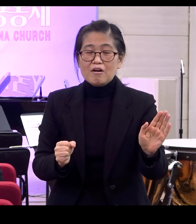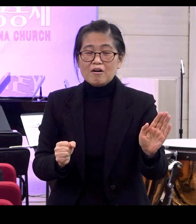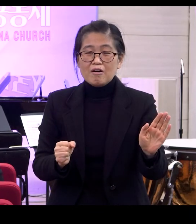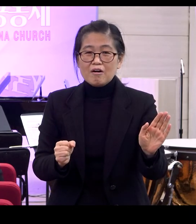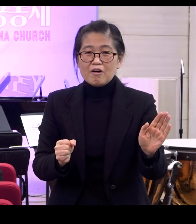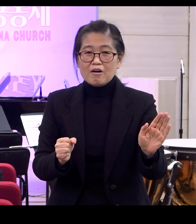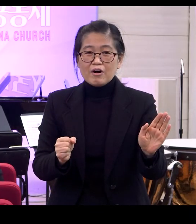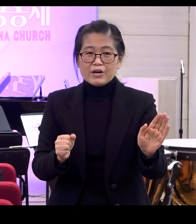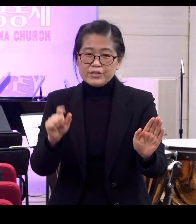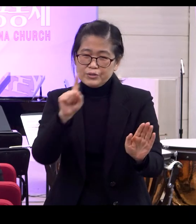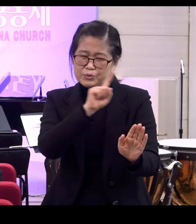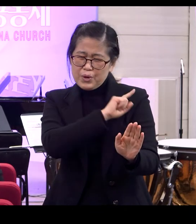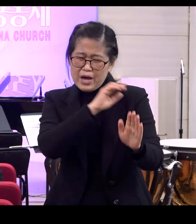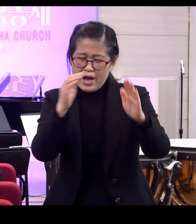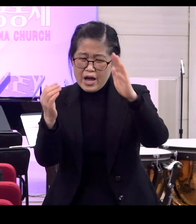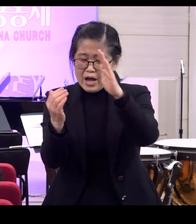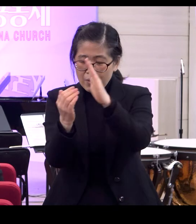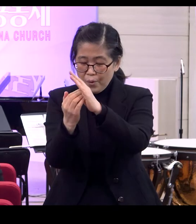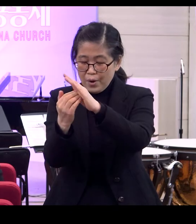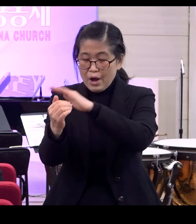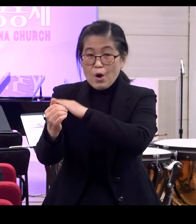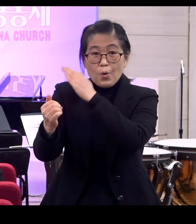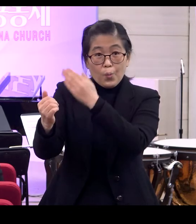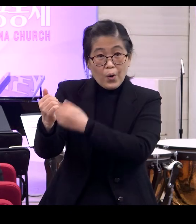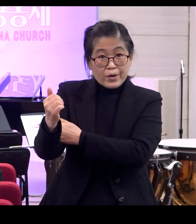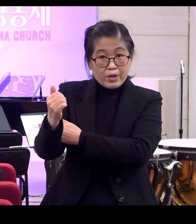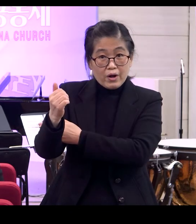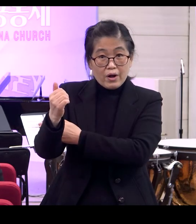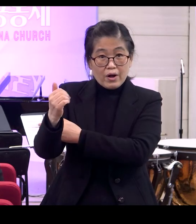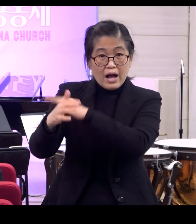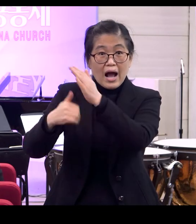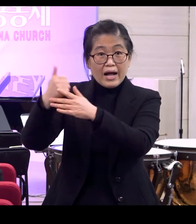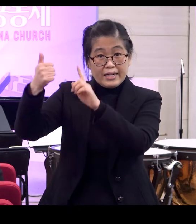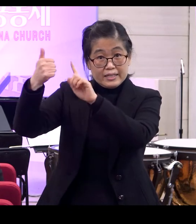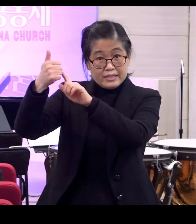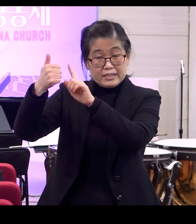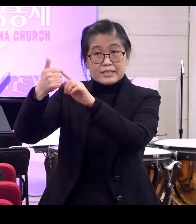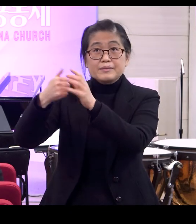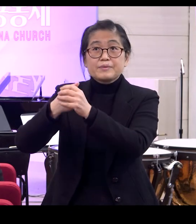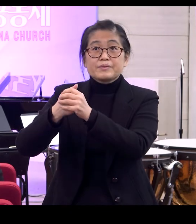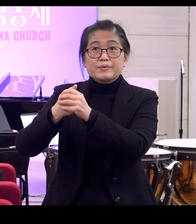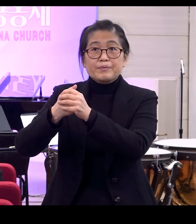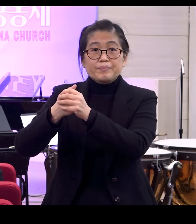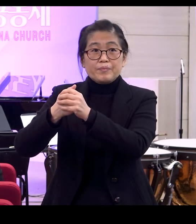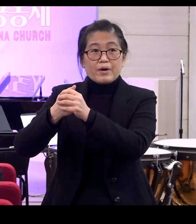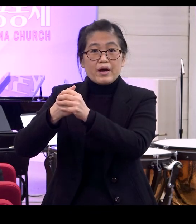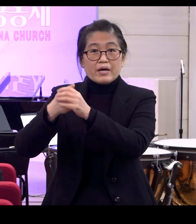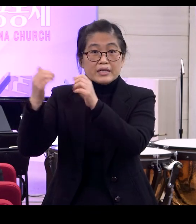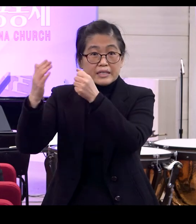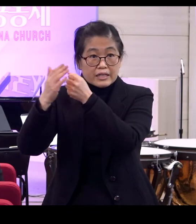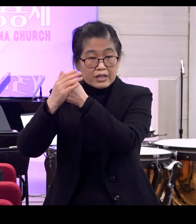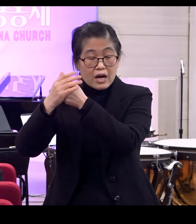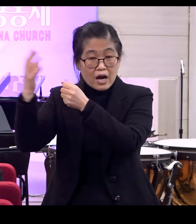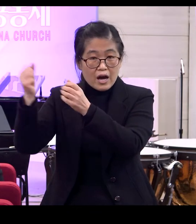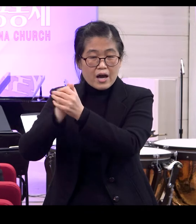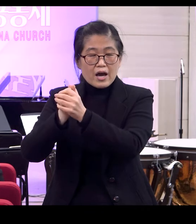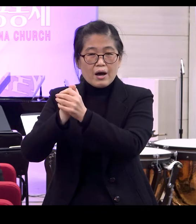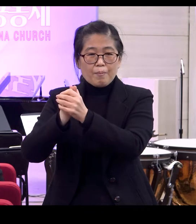바로 최고의 권위에 의한 그렇죠 어전이라는 게 최고의 권위 아닙니까? 최고의 권위에 의한 최선의 결정에